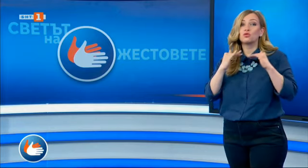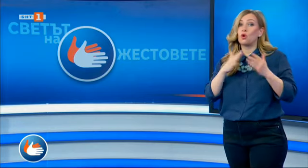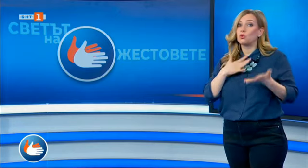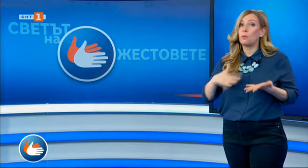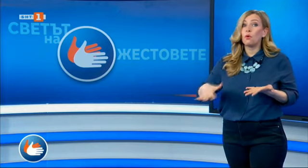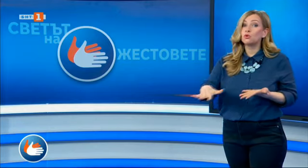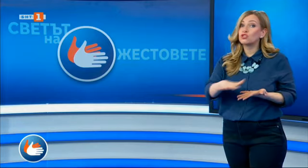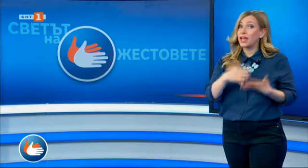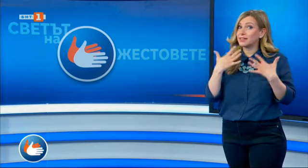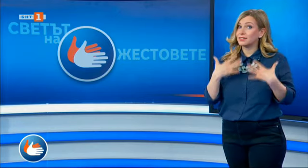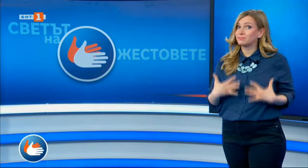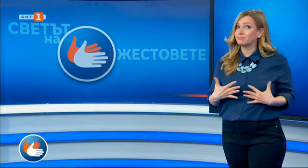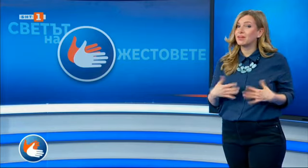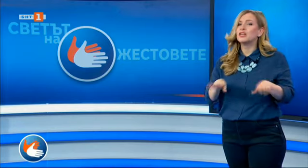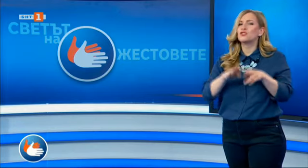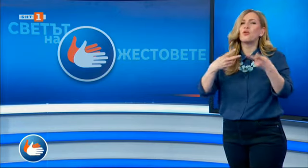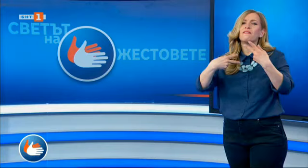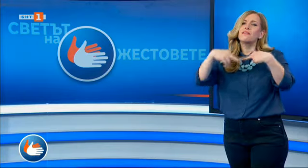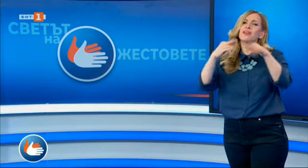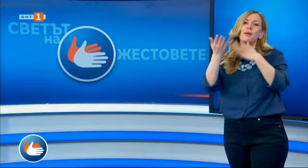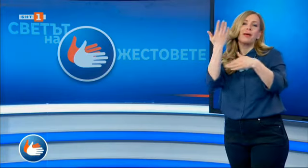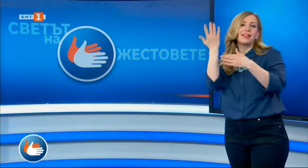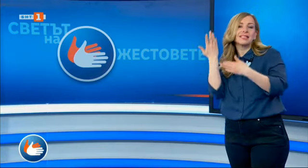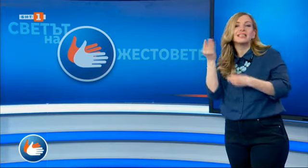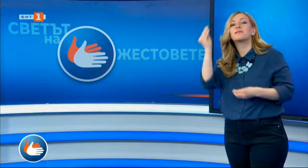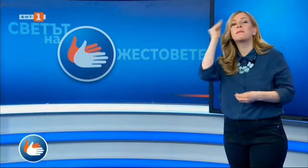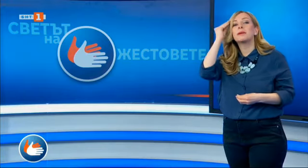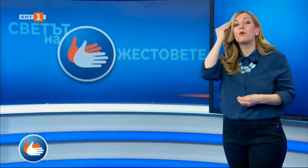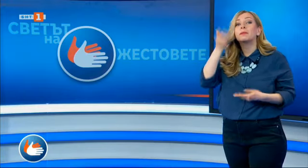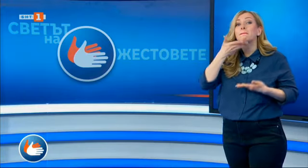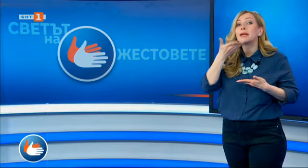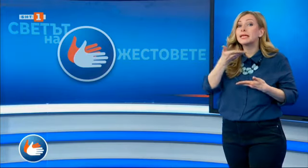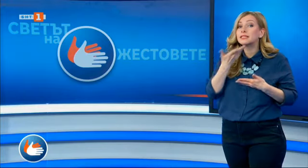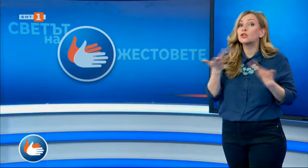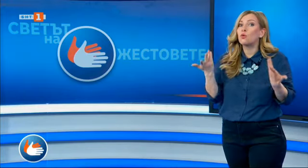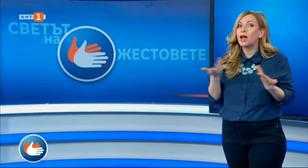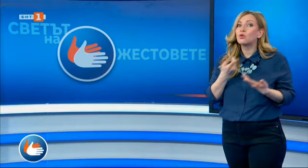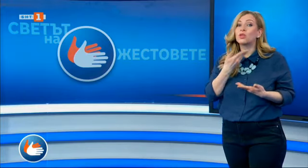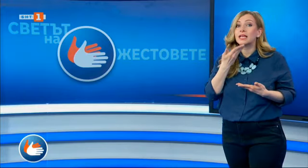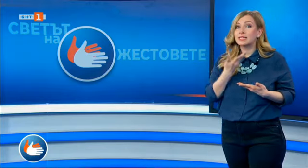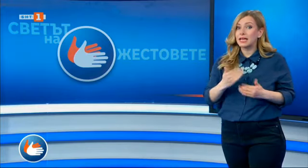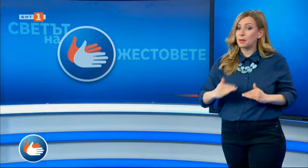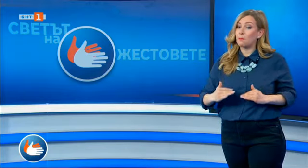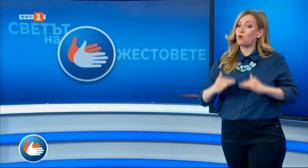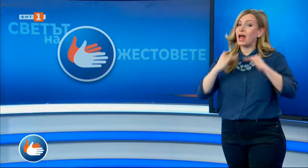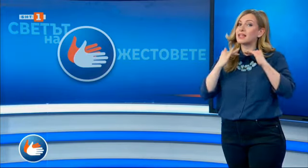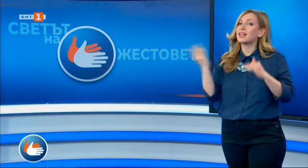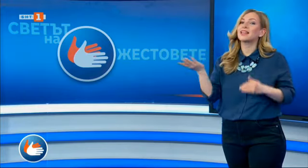И ви върнахме назад във времето, за да ви припомним приказката, която ни разказа пораснала да вече Марта.